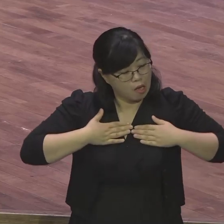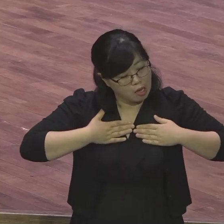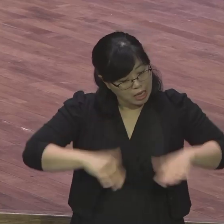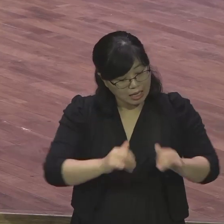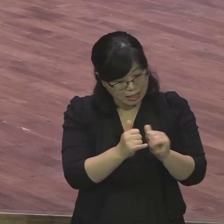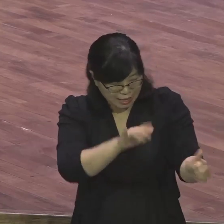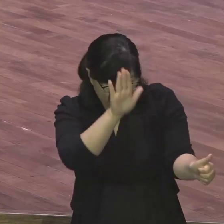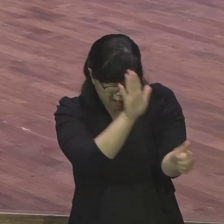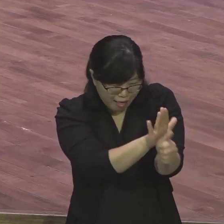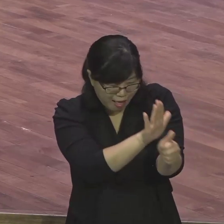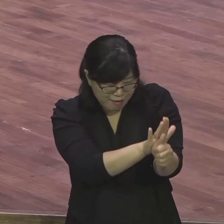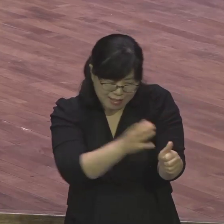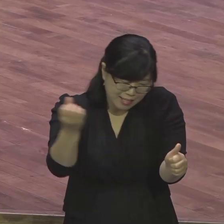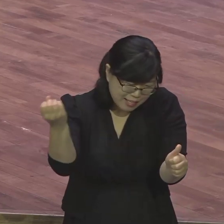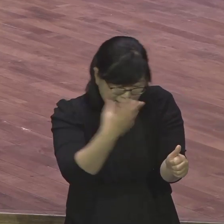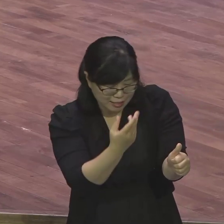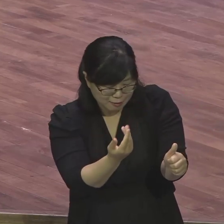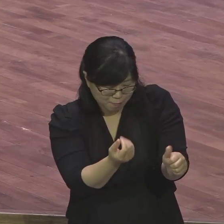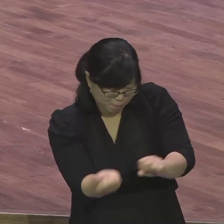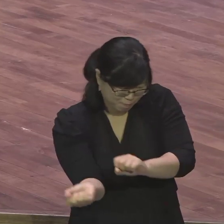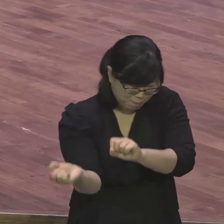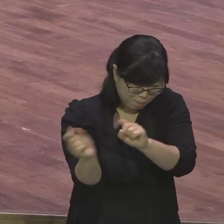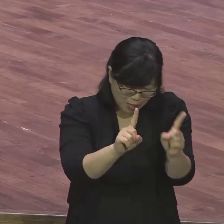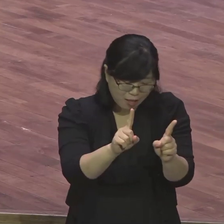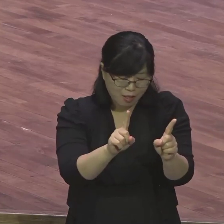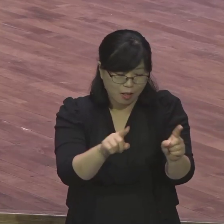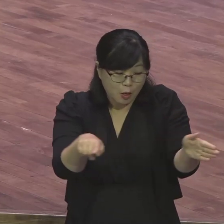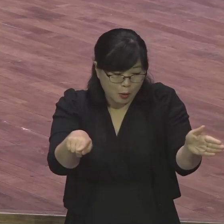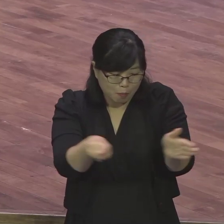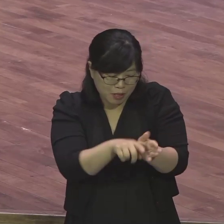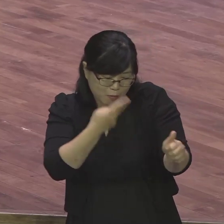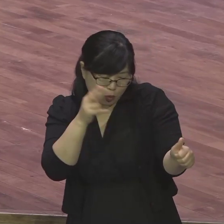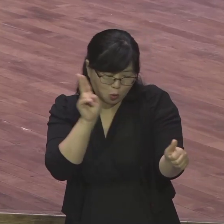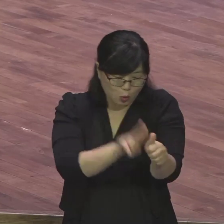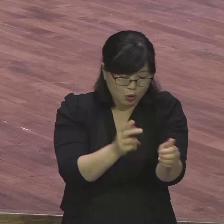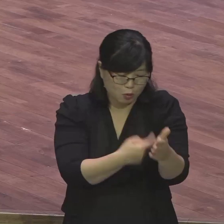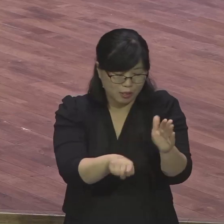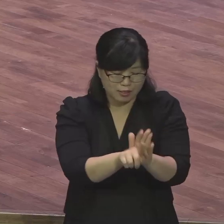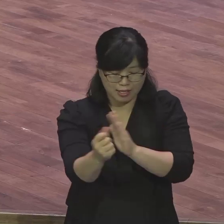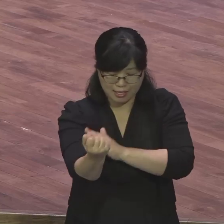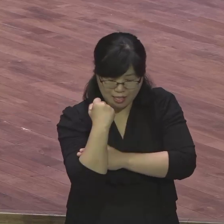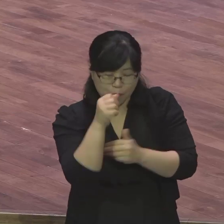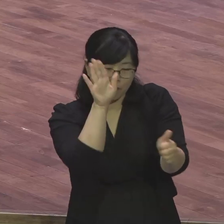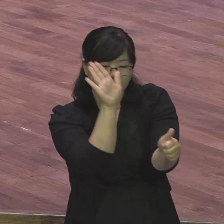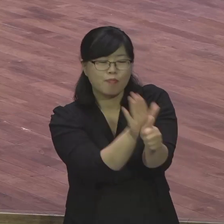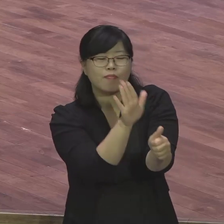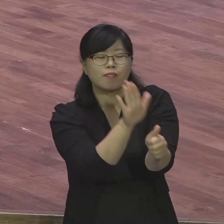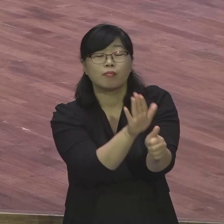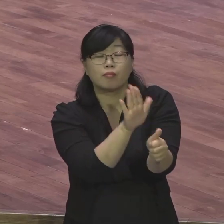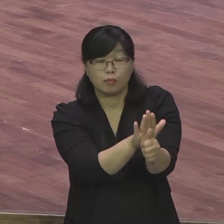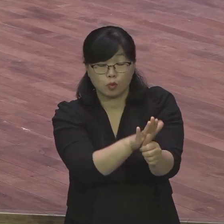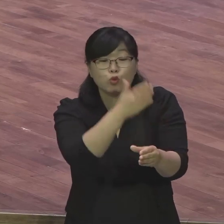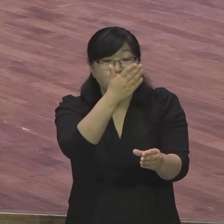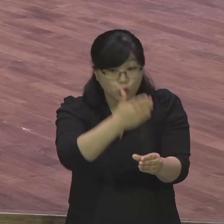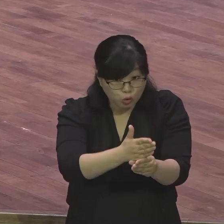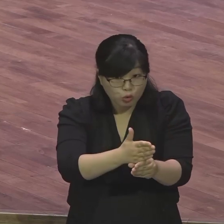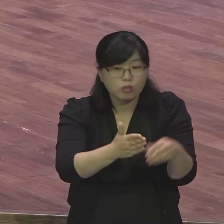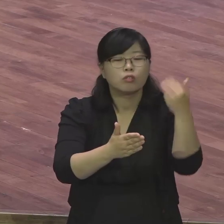함께하는 그래서 믿음에 도전할 수 있도록 지금도 도우시고 계시는 분이 바로 성령